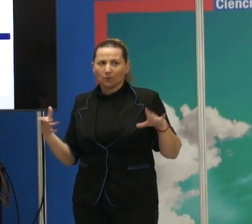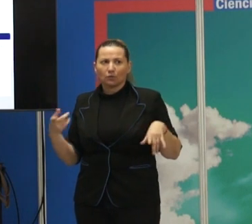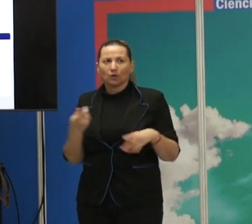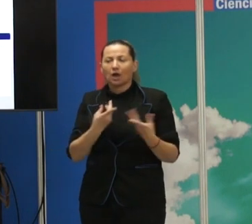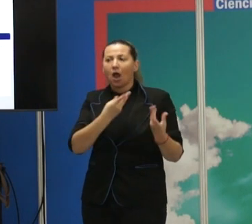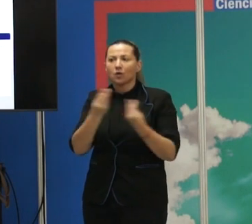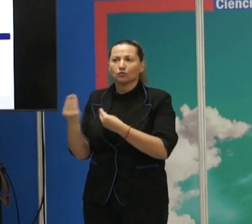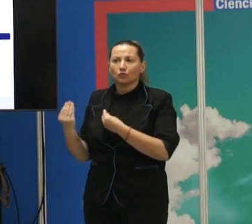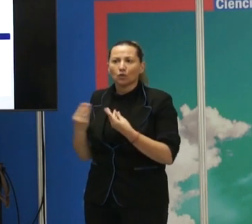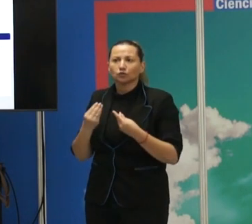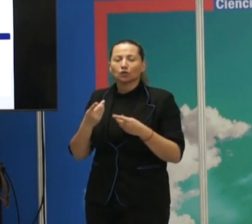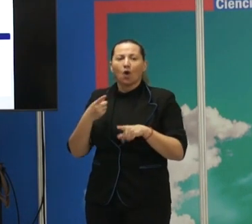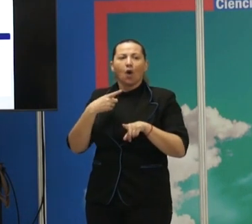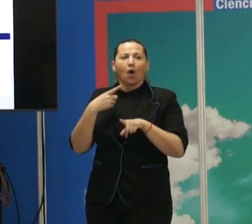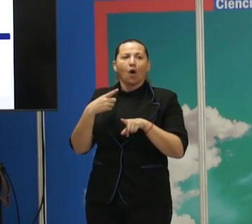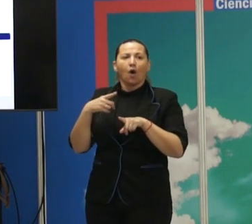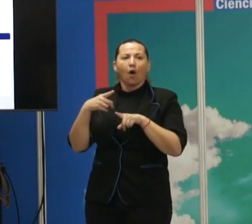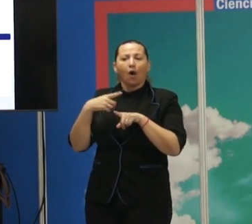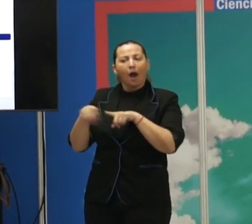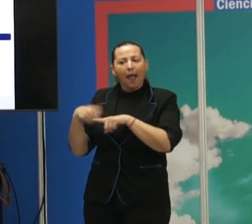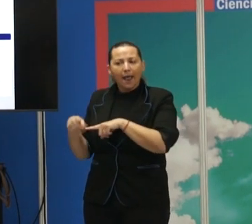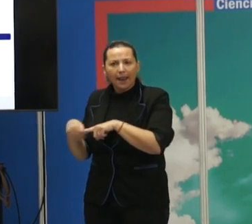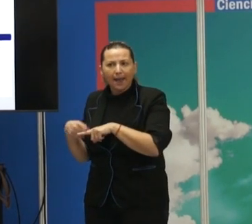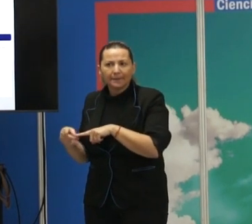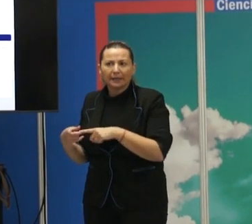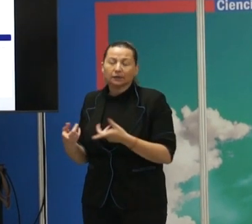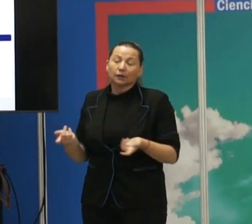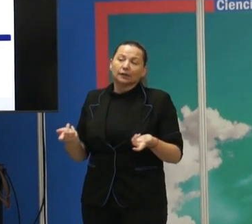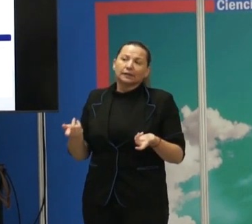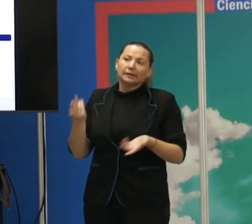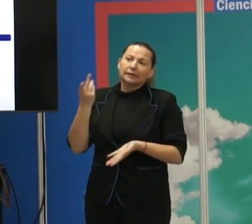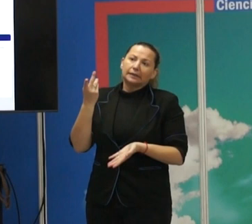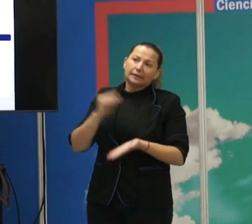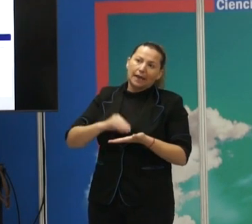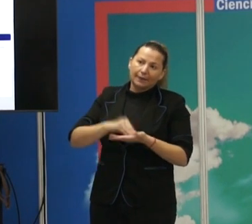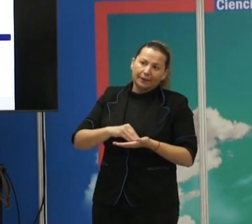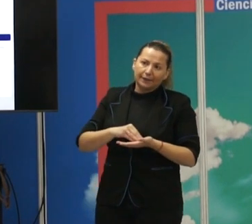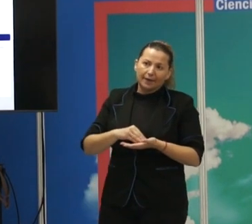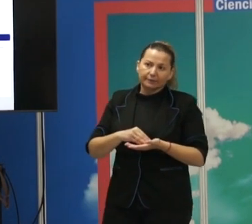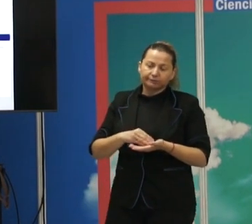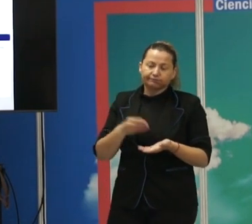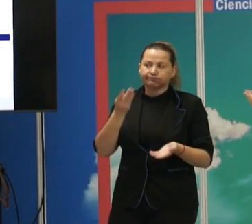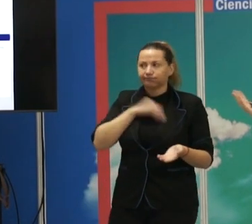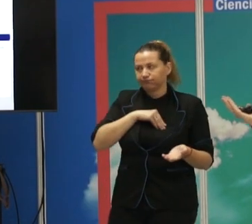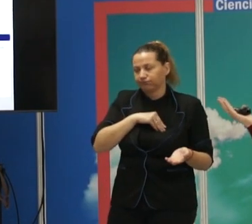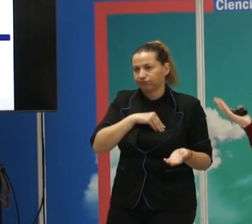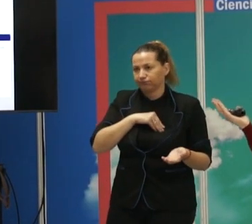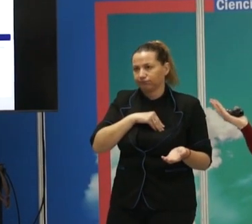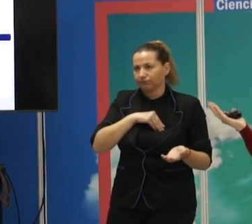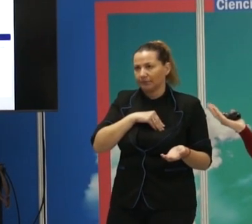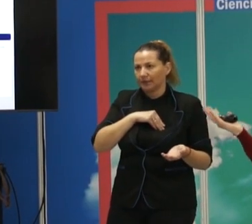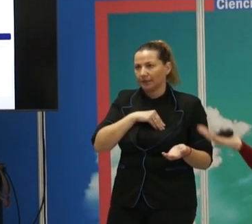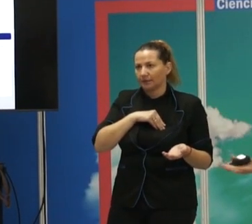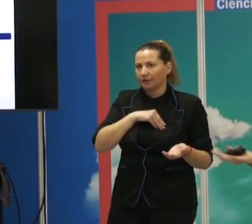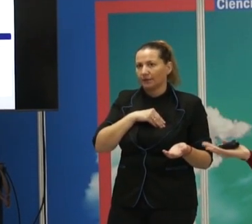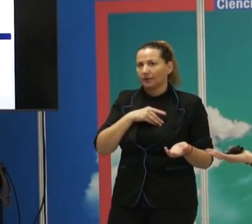muchos elementos emocionales, en el nacionalismo se ve muy bien y, desgraciadamente, pues esto después de la Segunda Guerra Mundial se pensó que ya